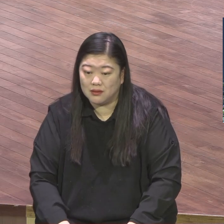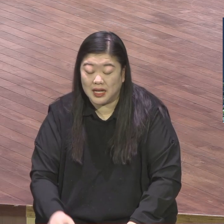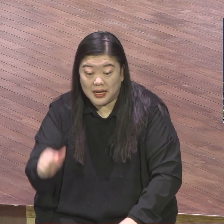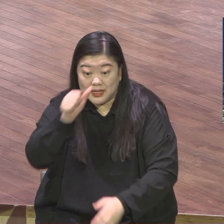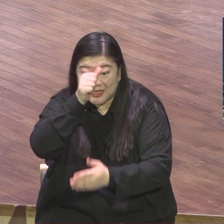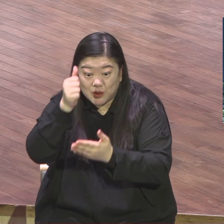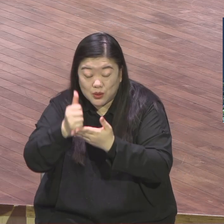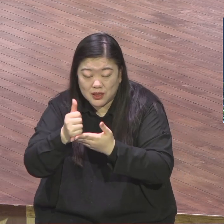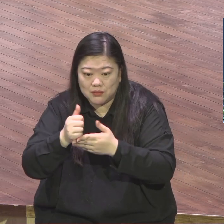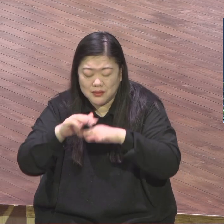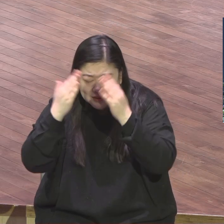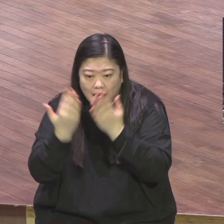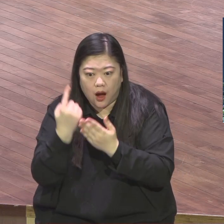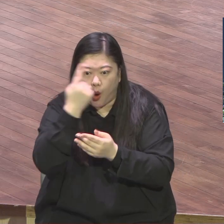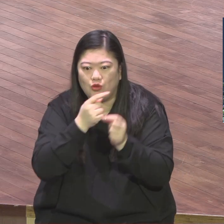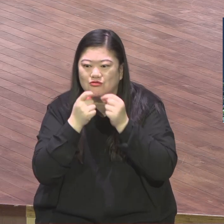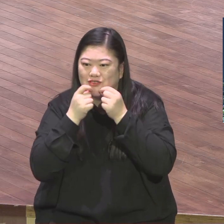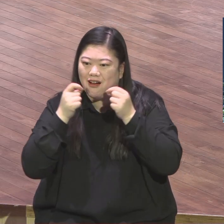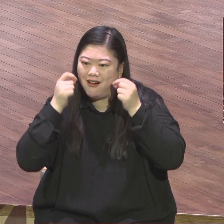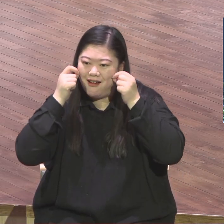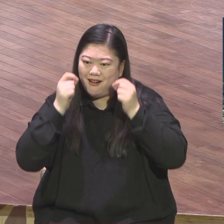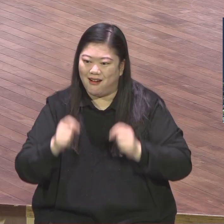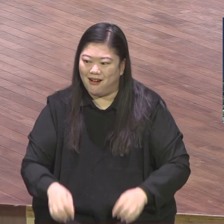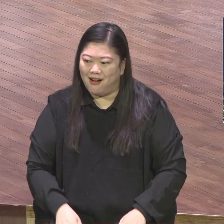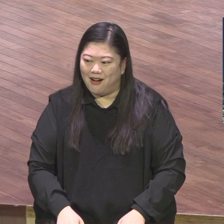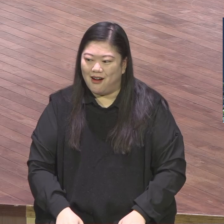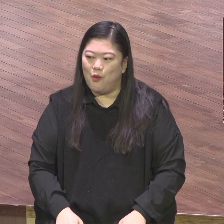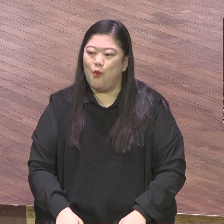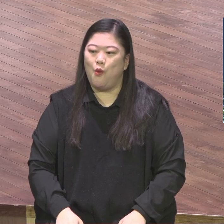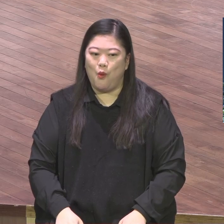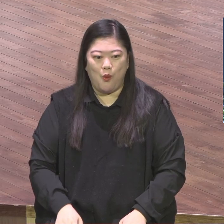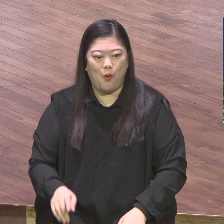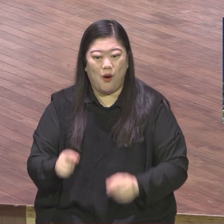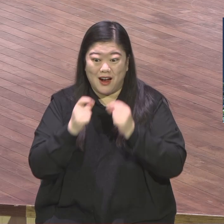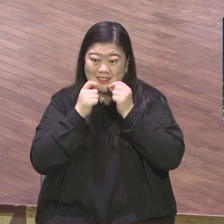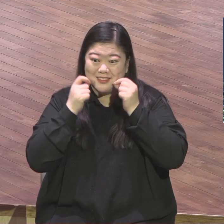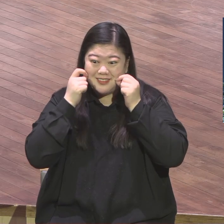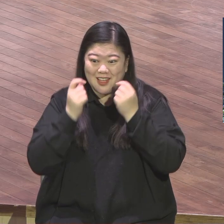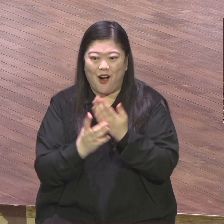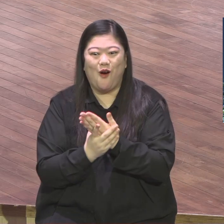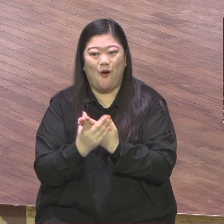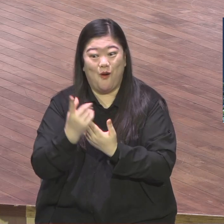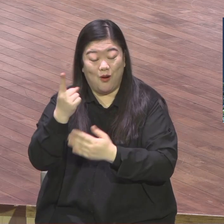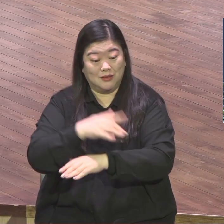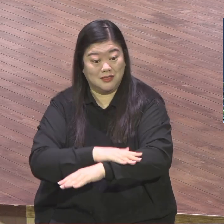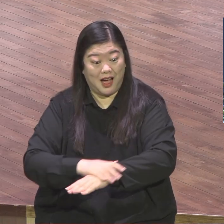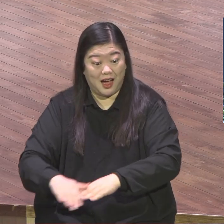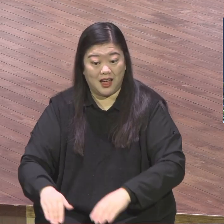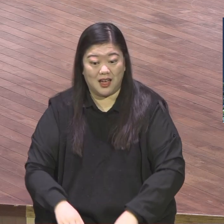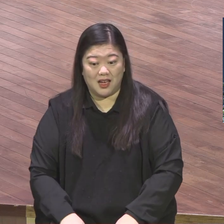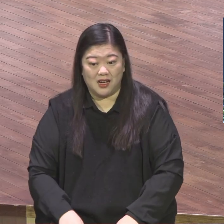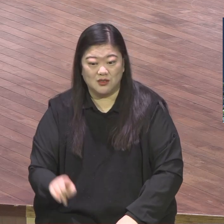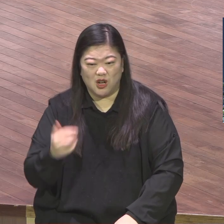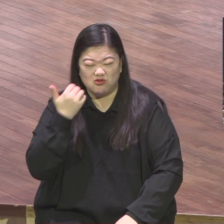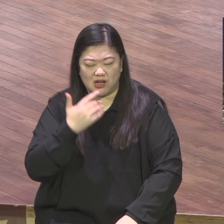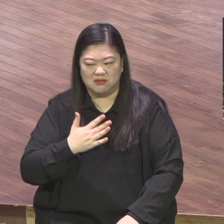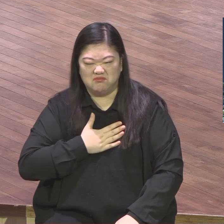했다고 고백했습니다. 제가 볼 때도 샥 원리스야 이상하게 상한 사람이 없어 다